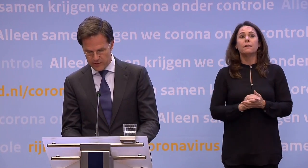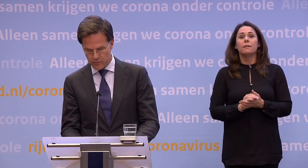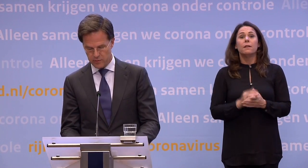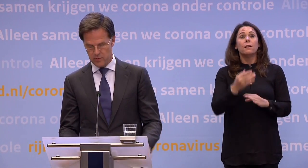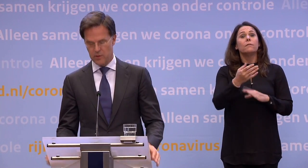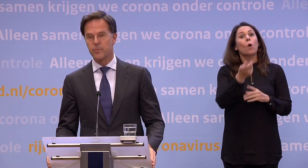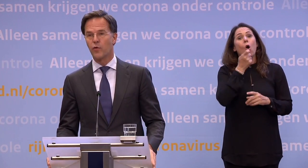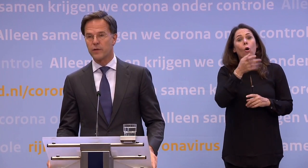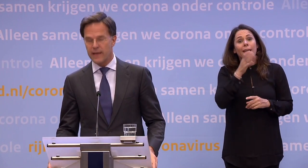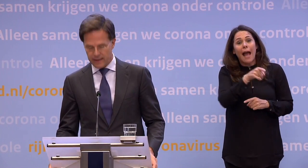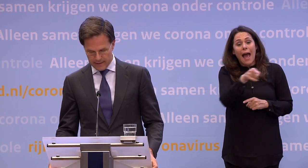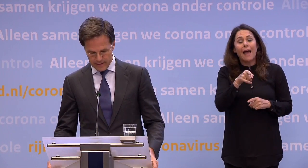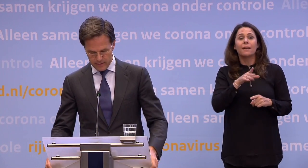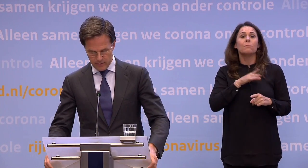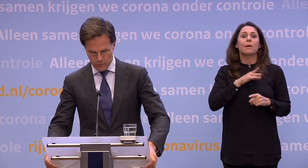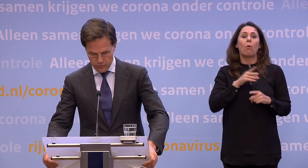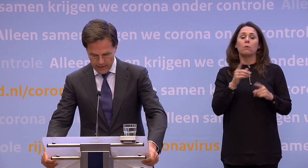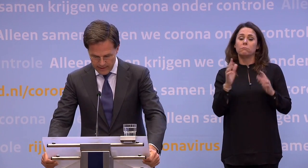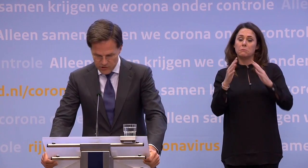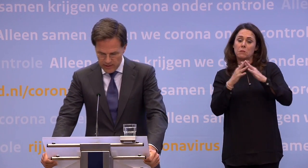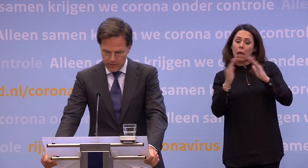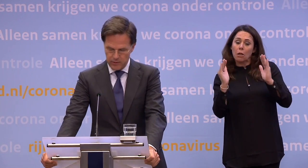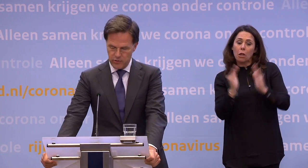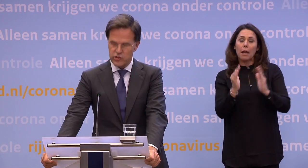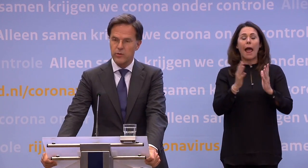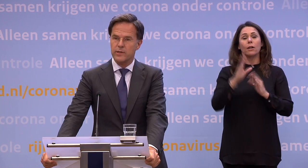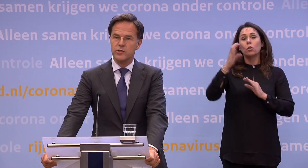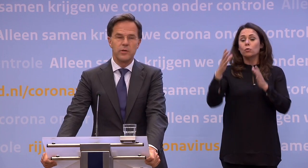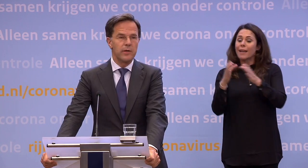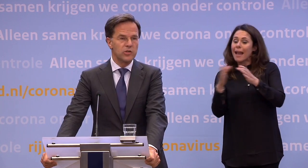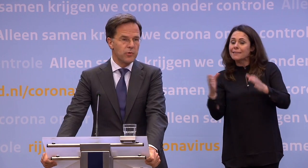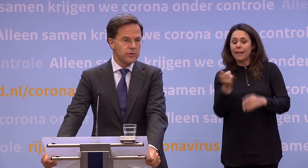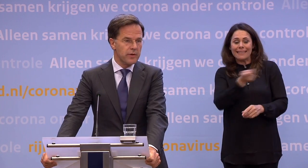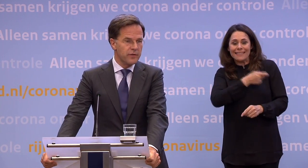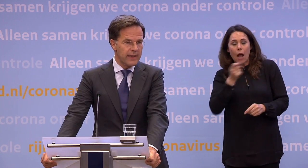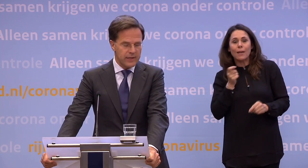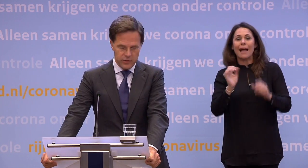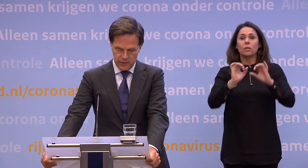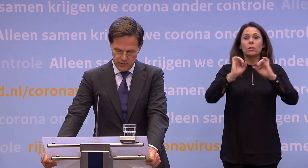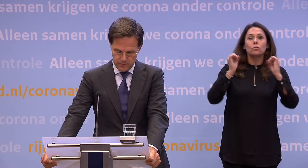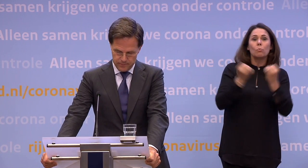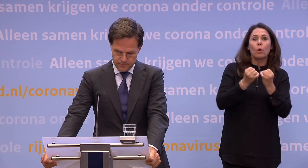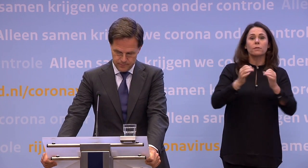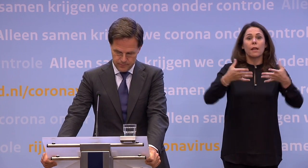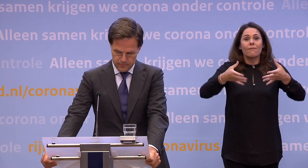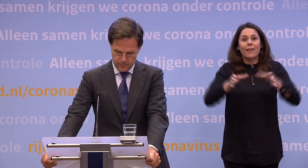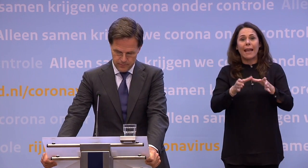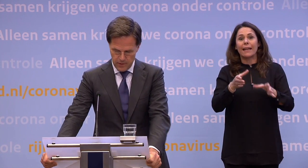horecasector, maar ook voor de kleinere kerken, culturele instellingen... ...sauna's en sport en verenigingskantines.